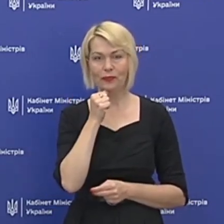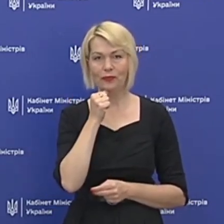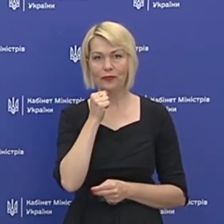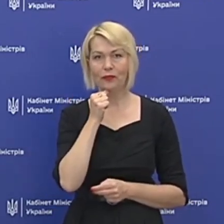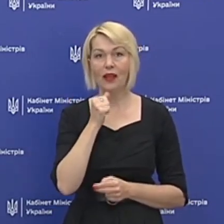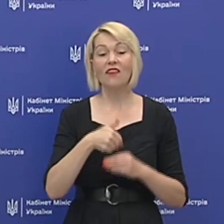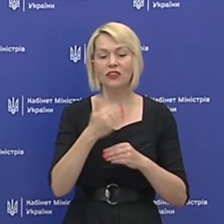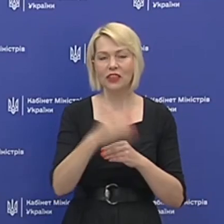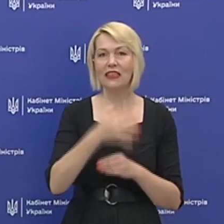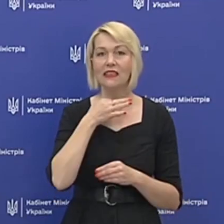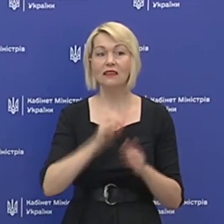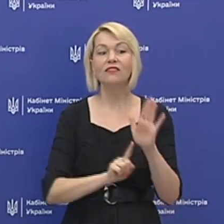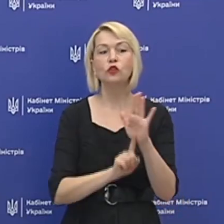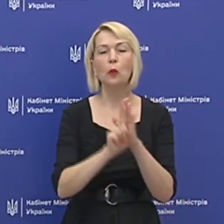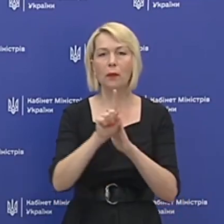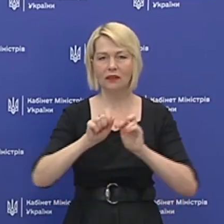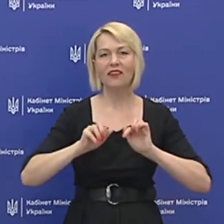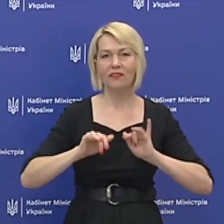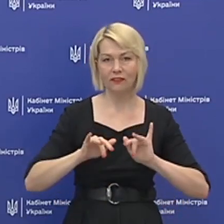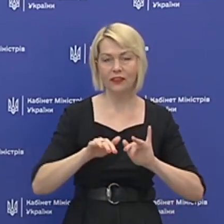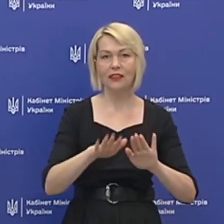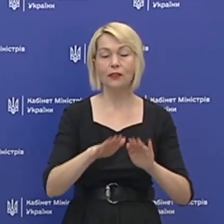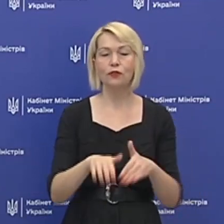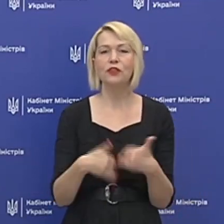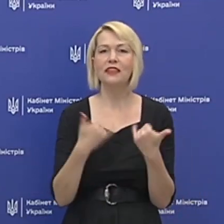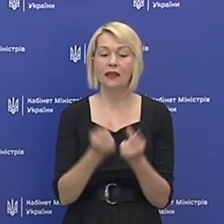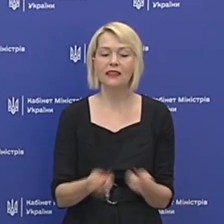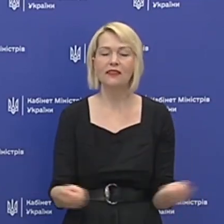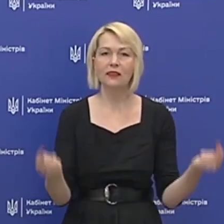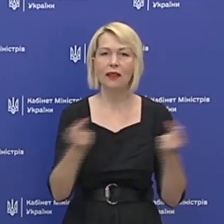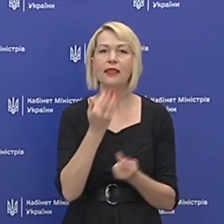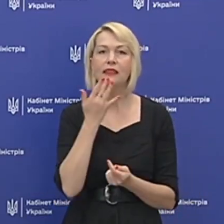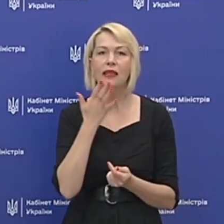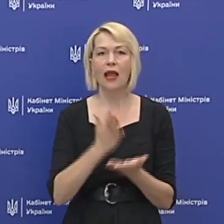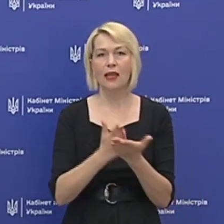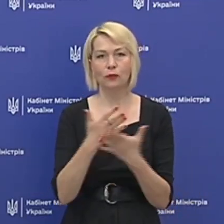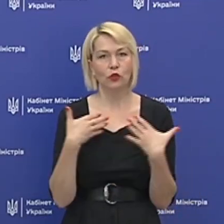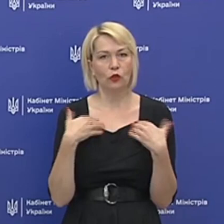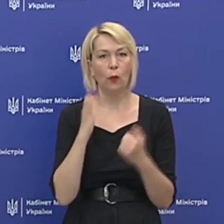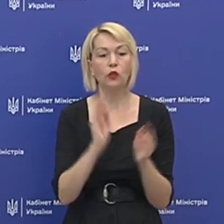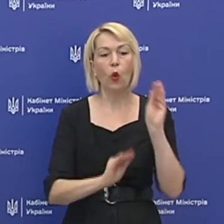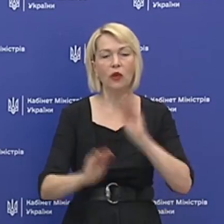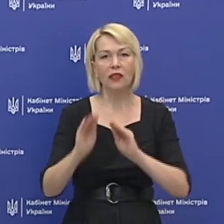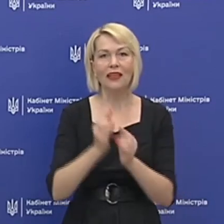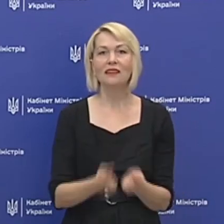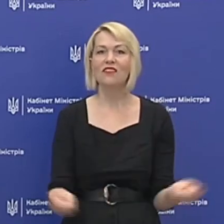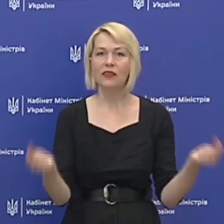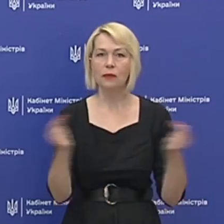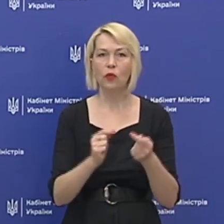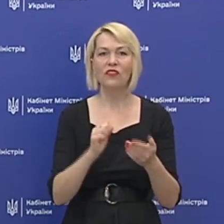Як я вже сказав, вступила в дію і зараз відповідна Національна служба здоров'я буде укладати відповідні